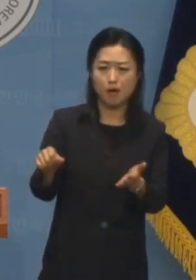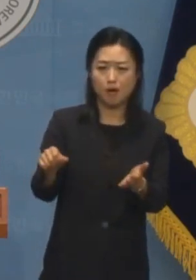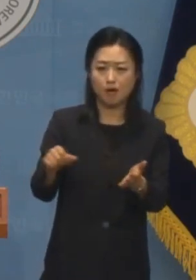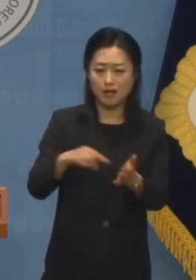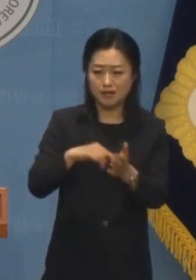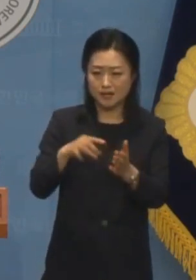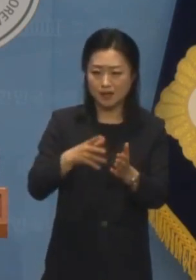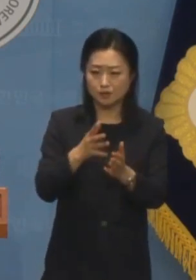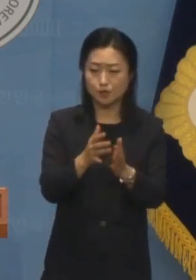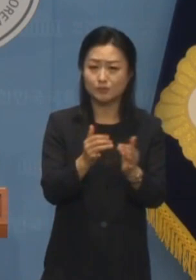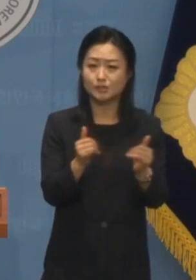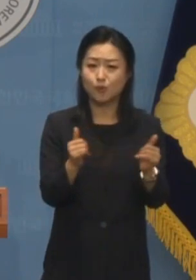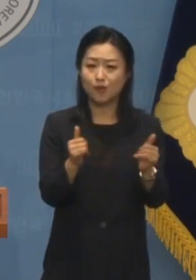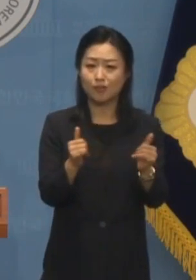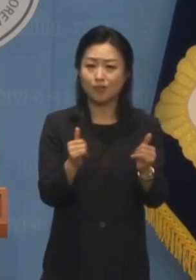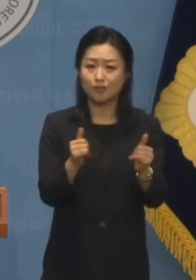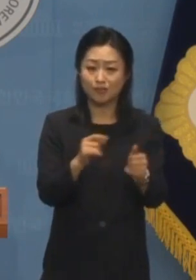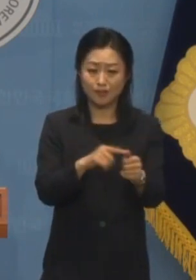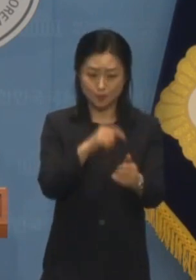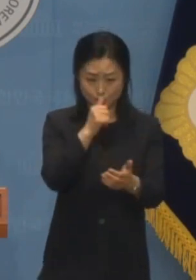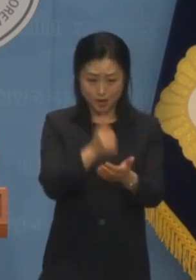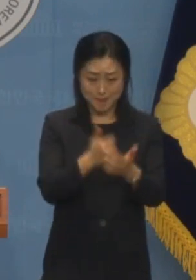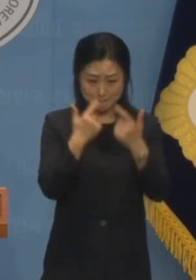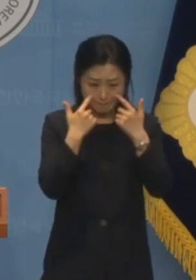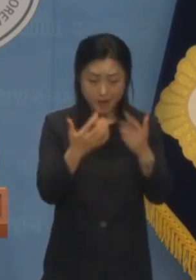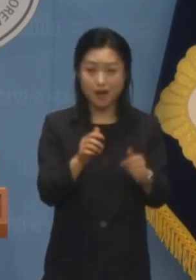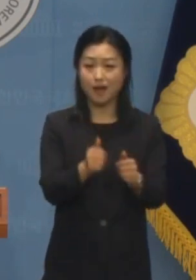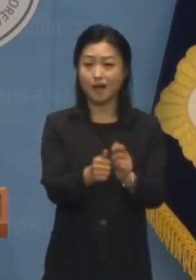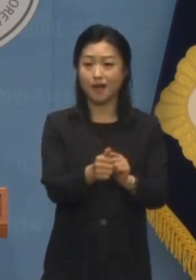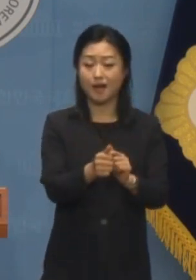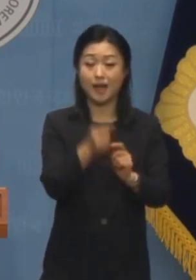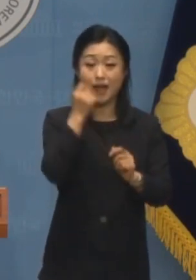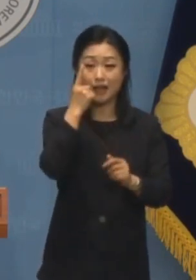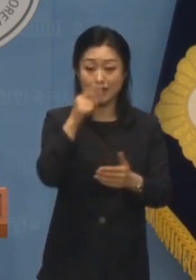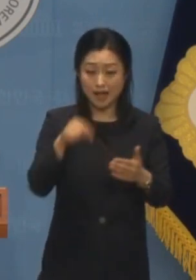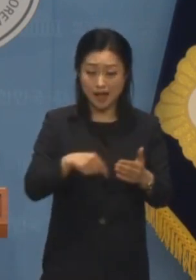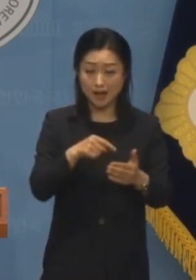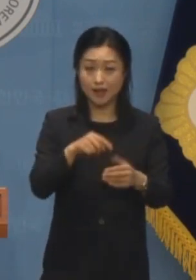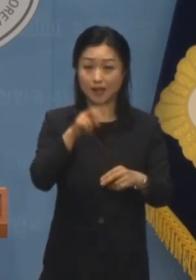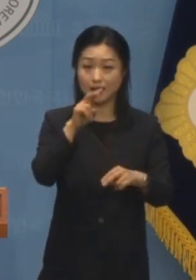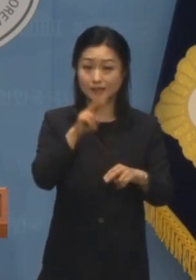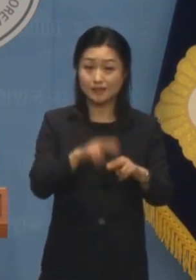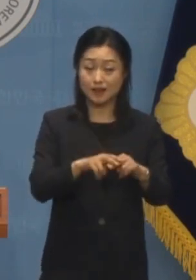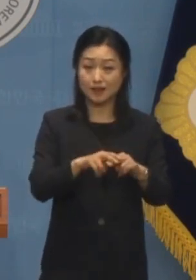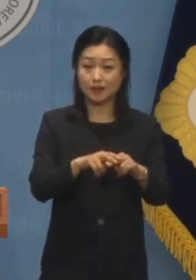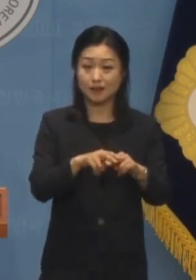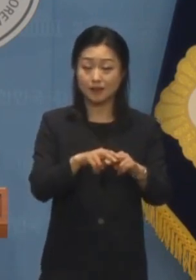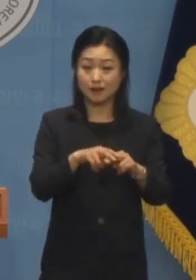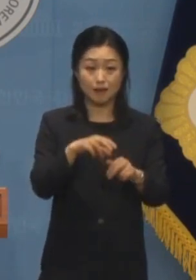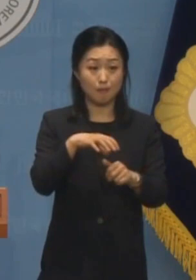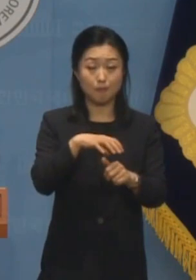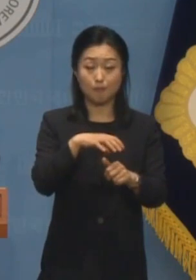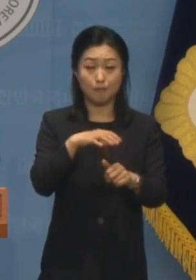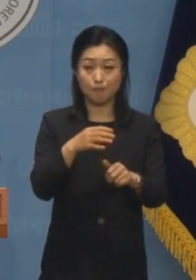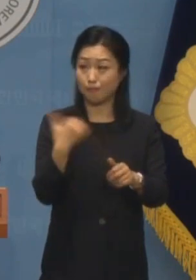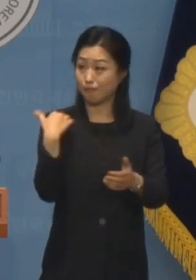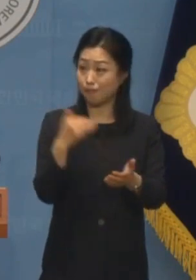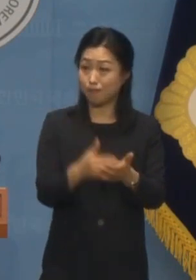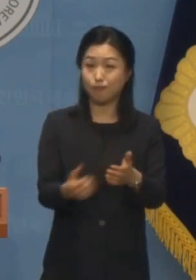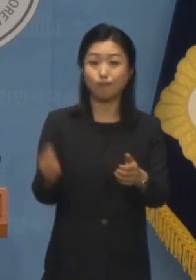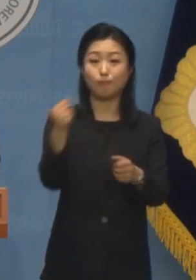세관 직원은 핵심 피의자임에도 불구하고 한 달 만에 직위 해제에서 해제돼 업무에